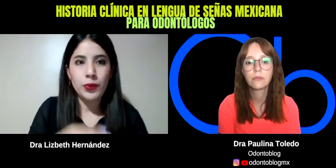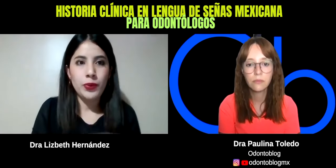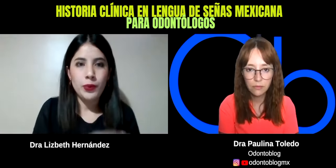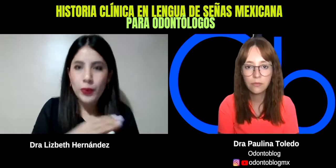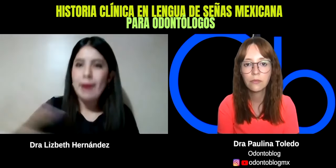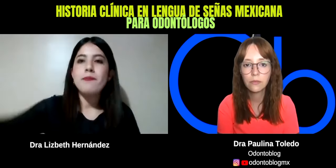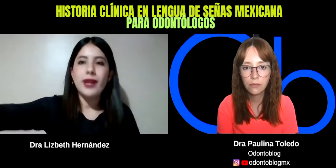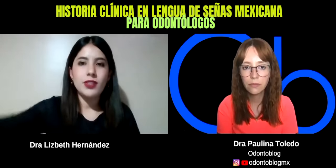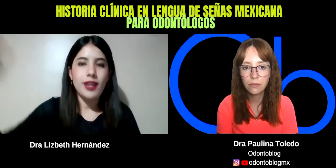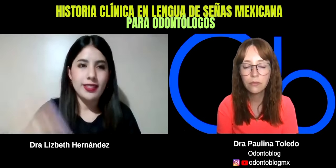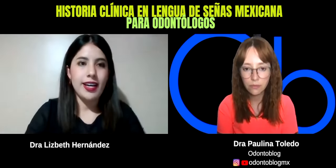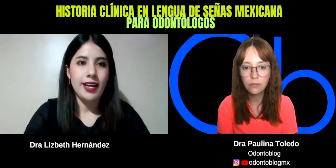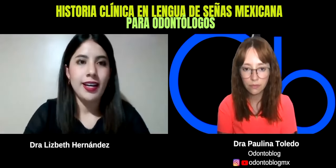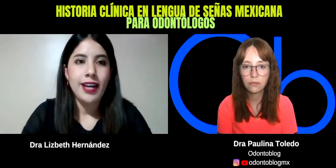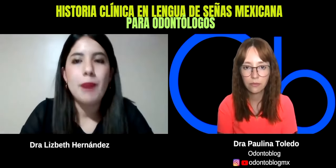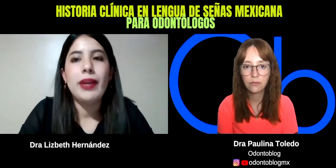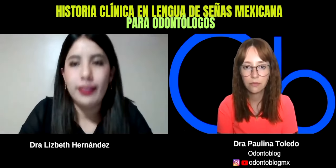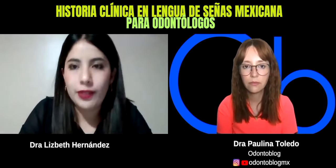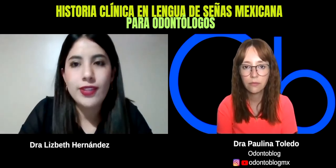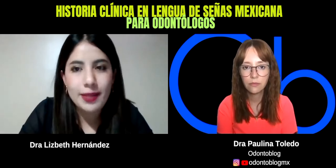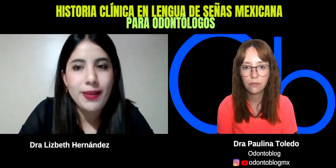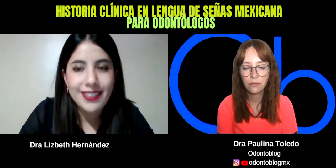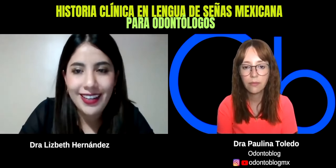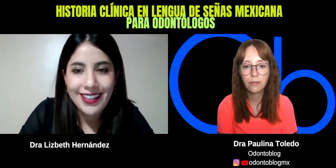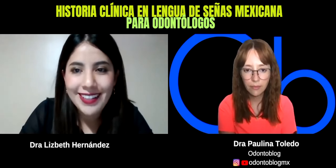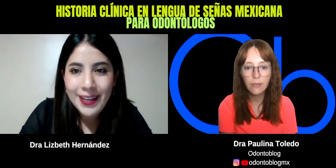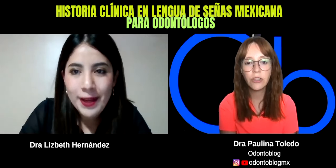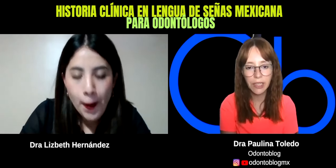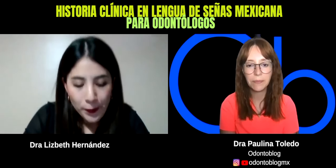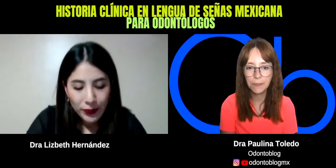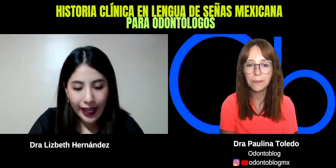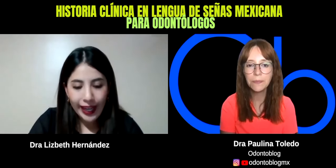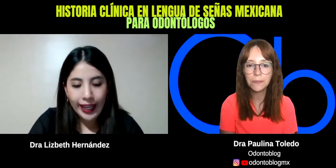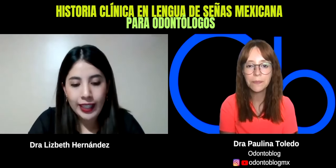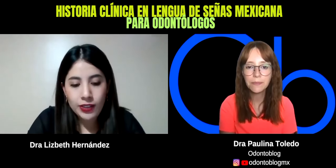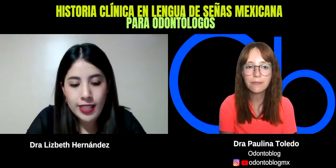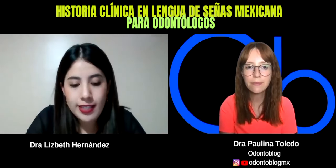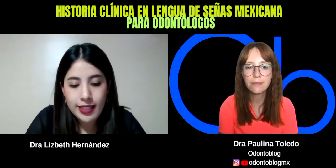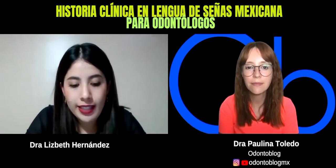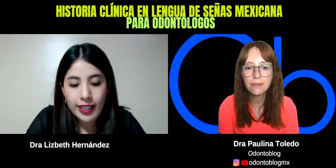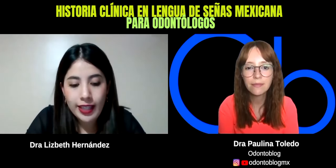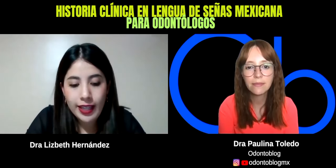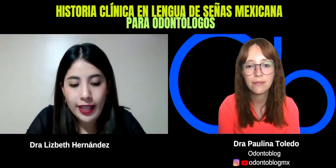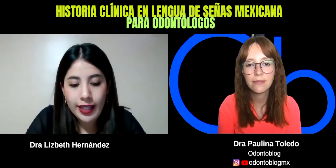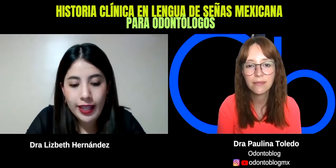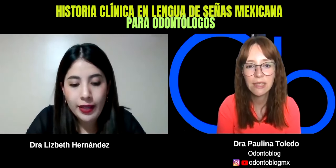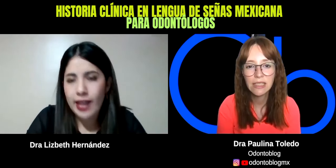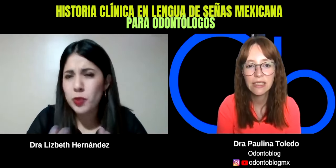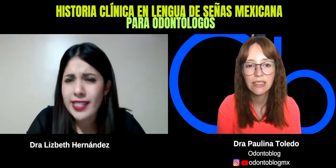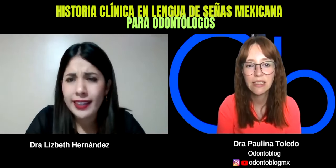gran paso hacia aprendernos las demás señas. Ok. Entonces, ya nos presentamos